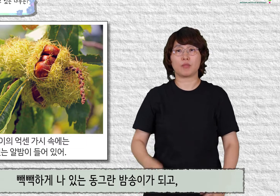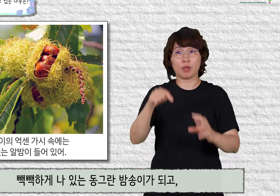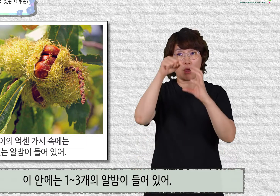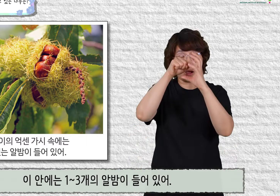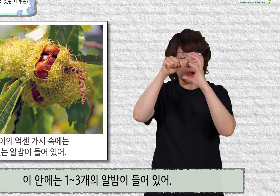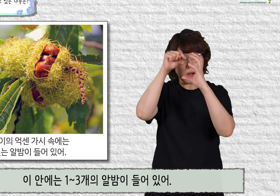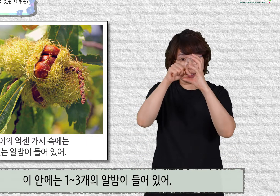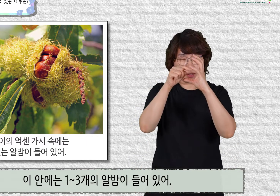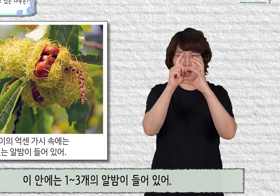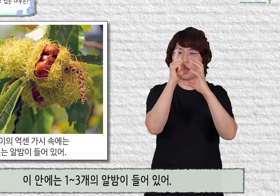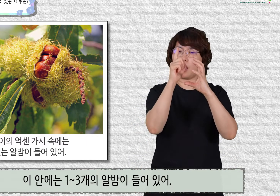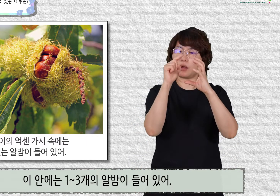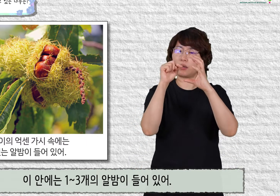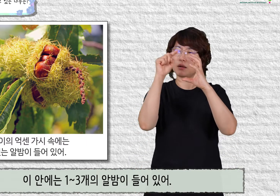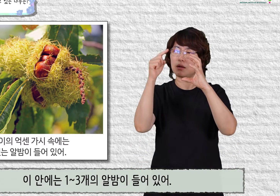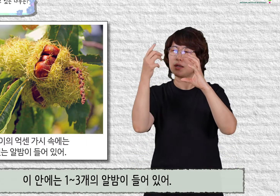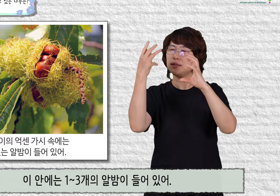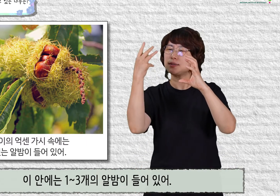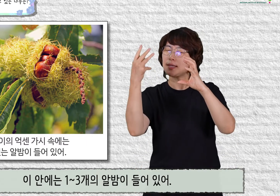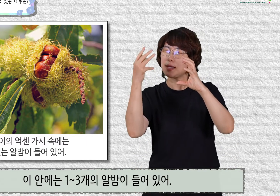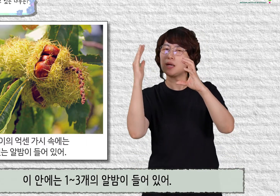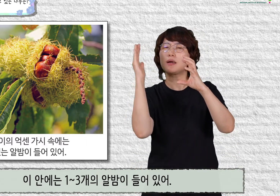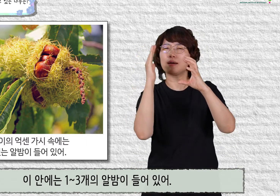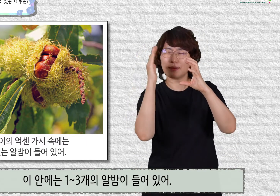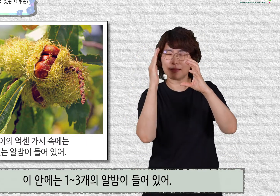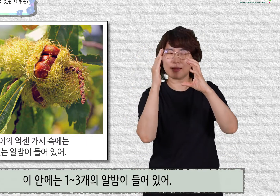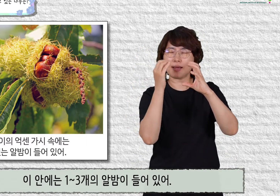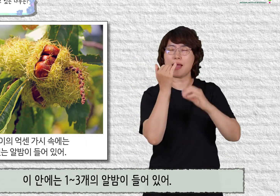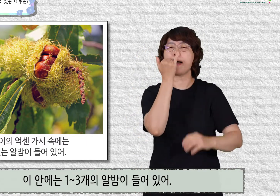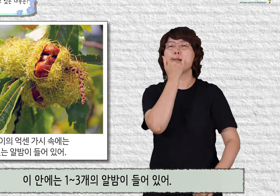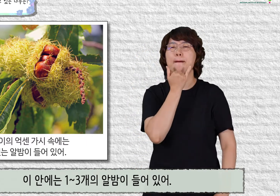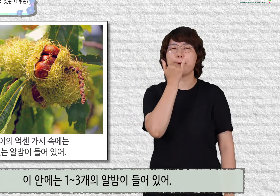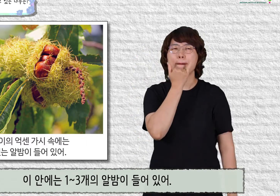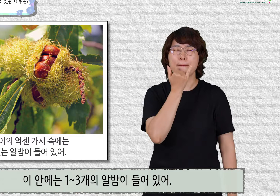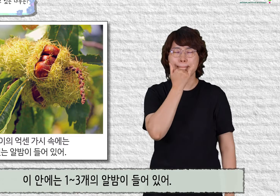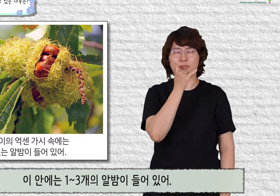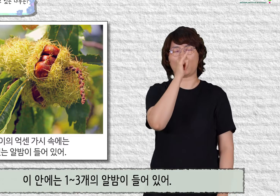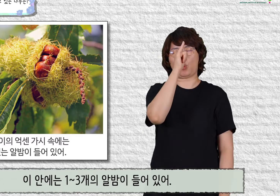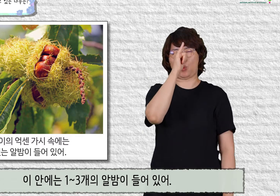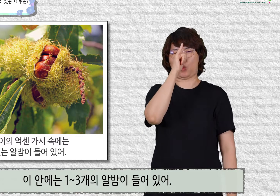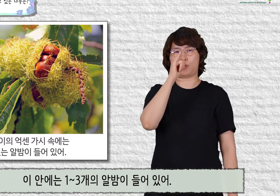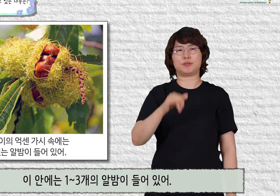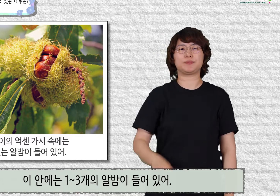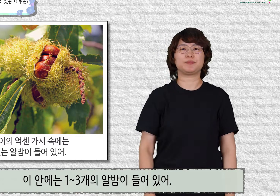이 안에는 1개에서 3개의 알밤이 들어 있어.